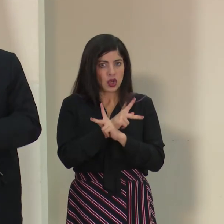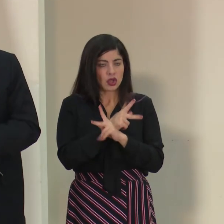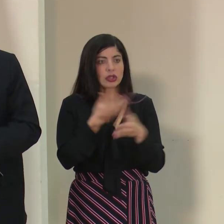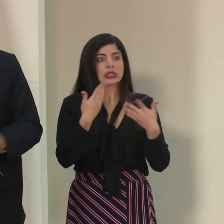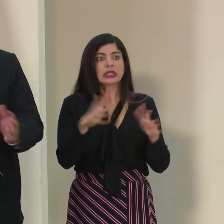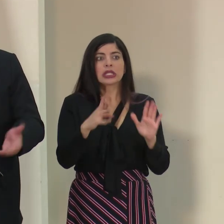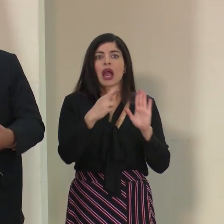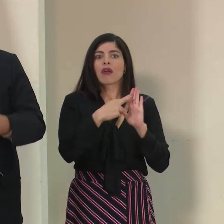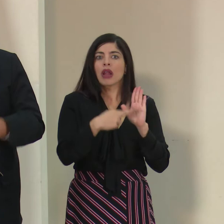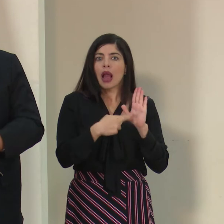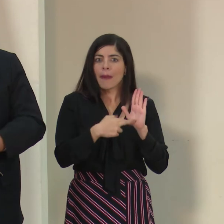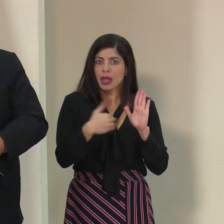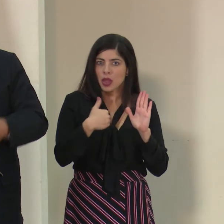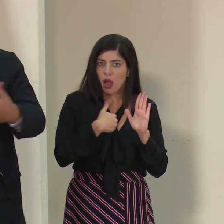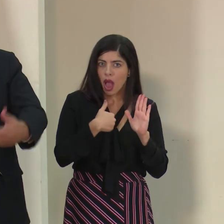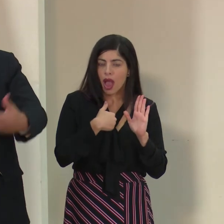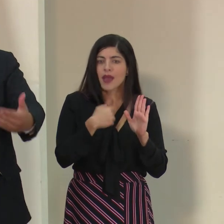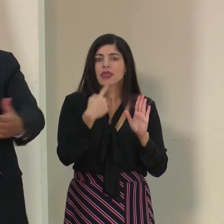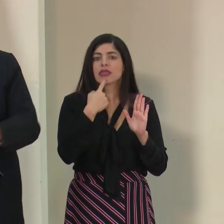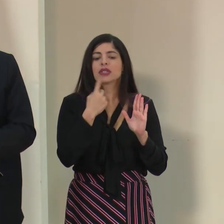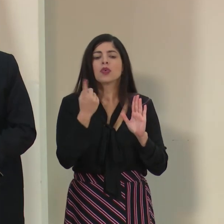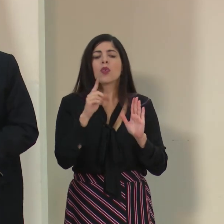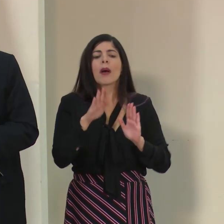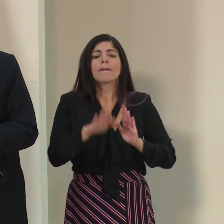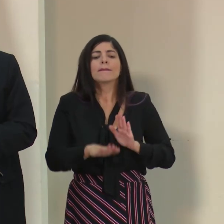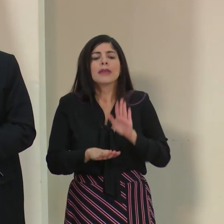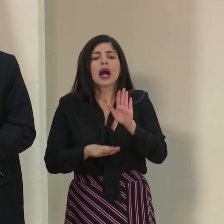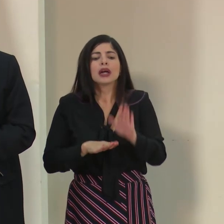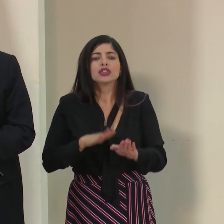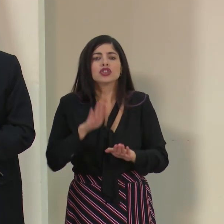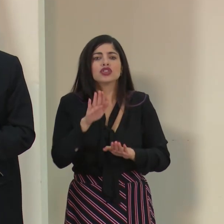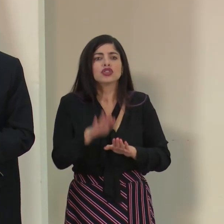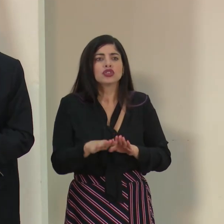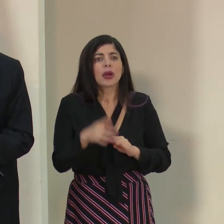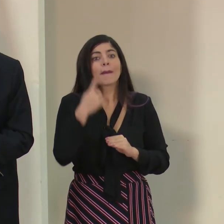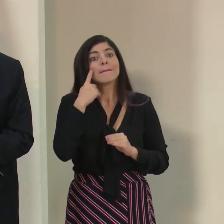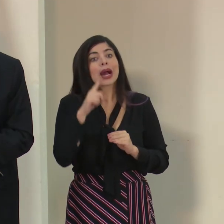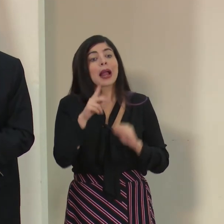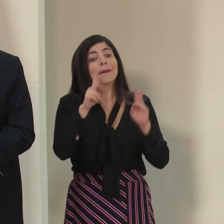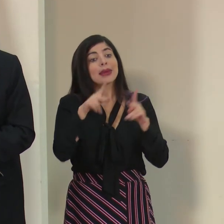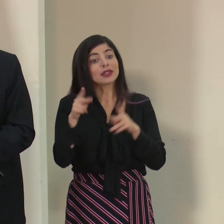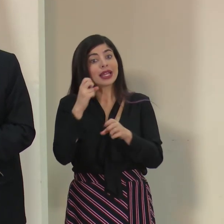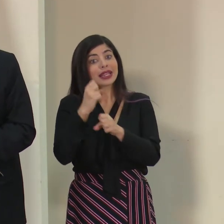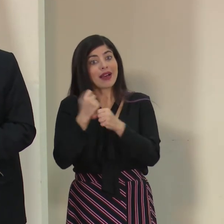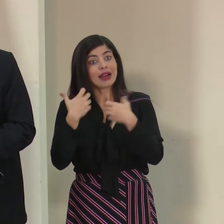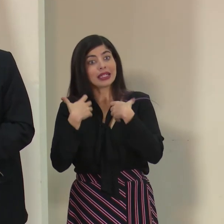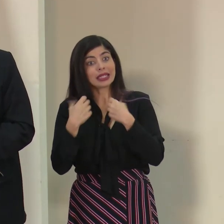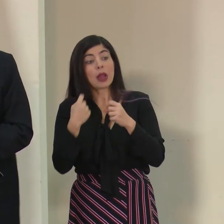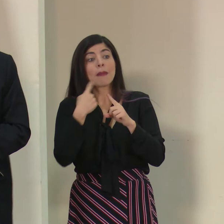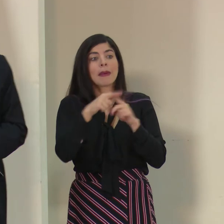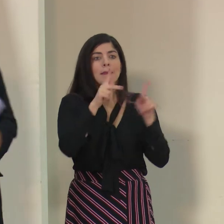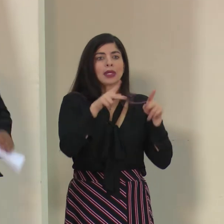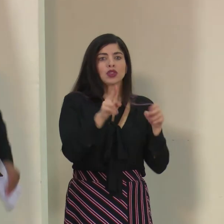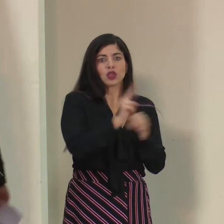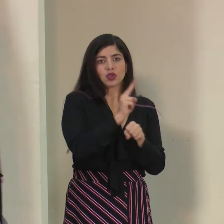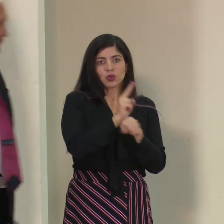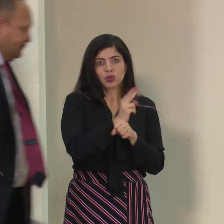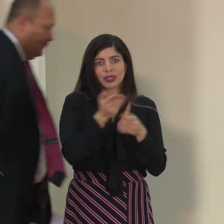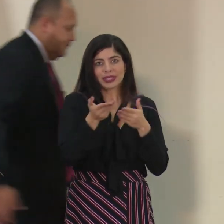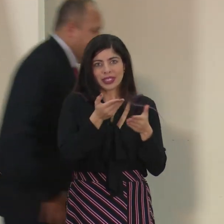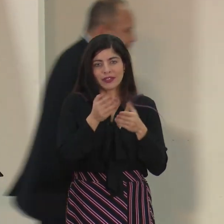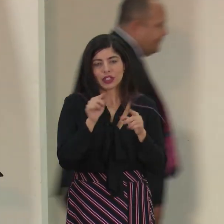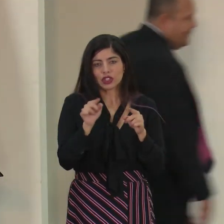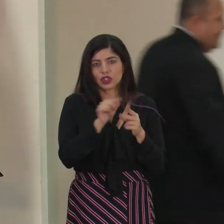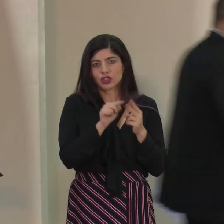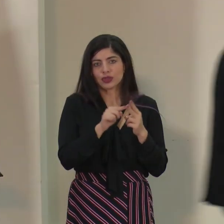reglamento ya establecido que establece cuáles serían los pasos a seguir para el personal de salud y también para los usuarios. Continuamos